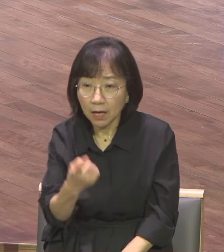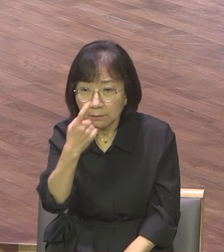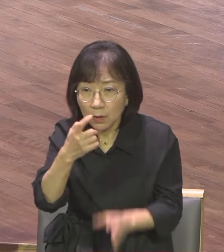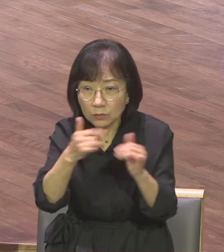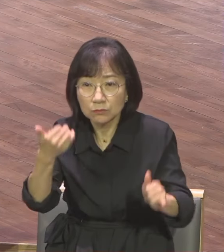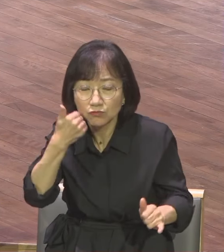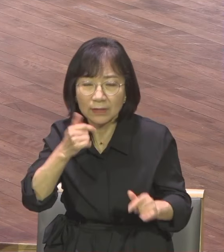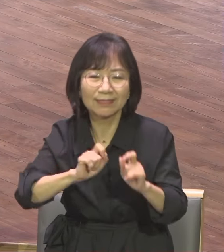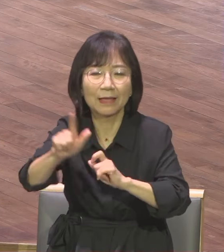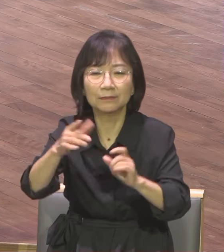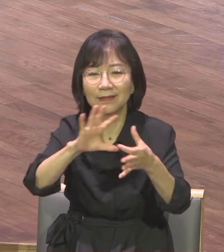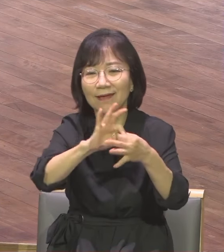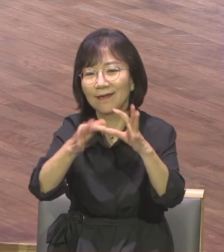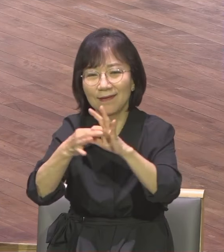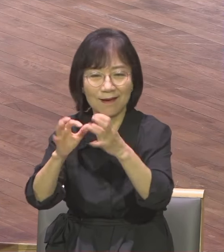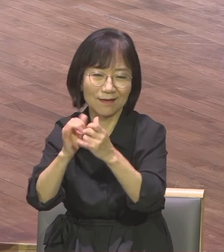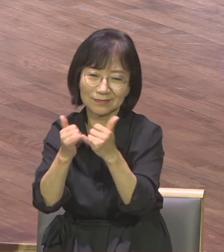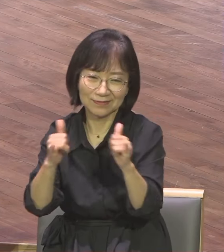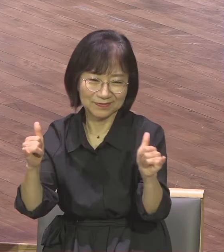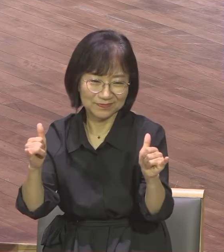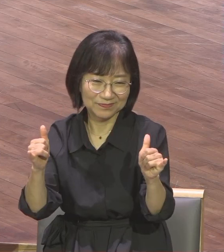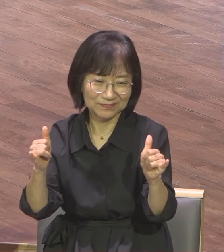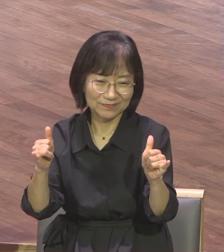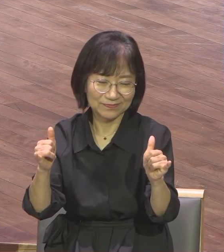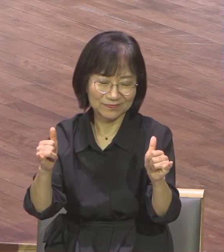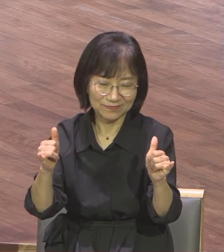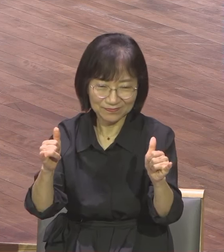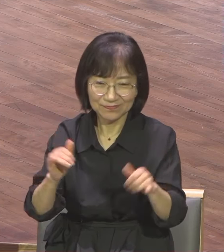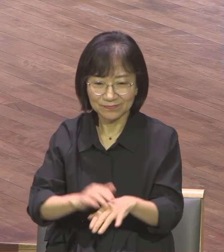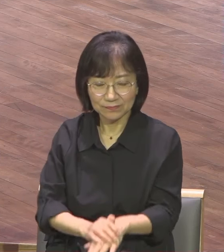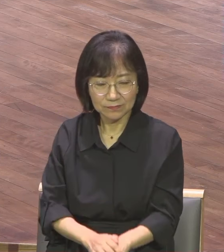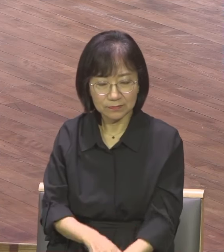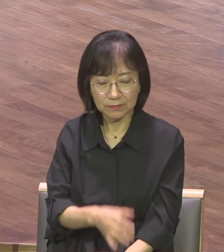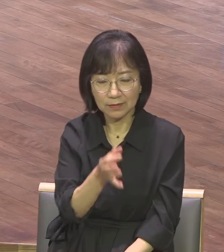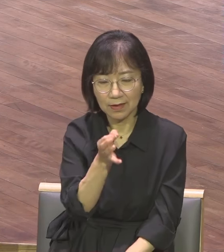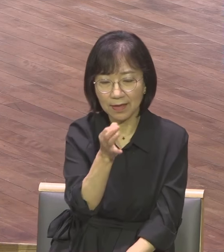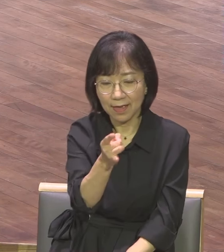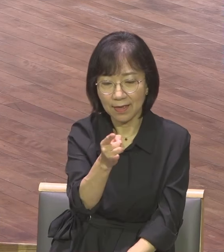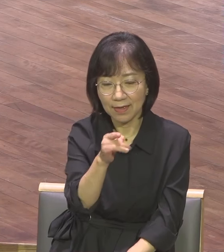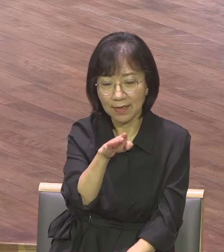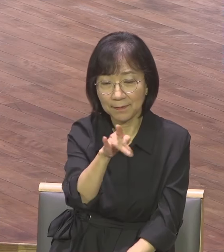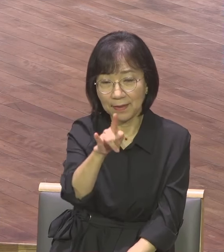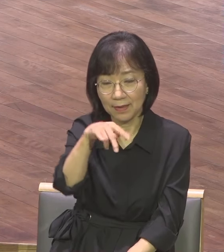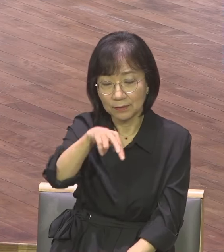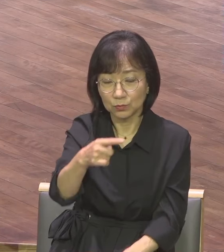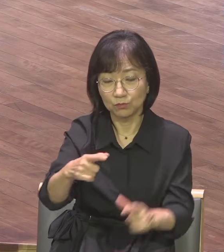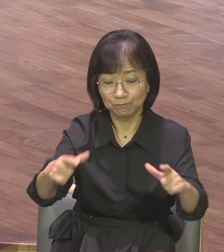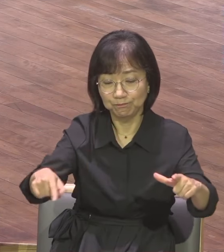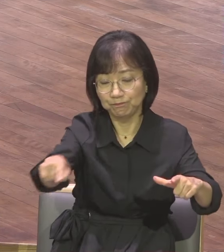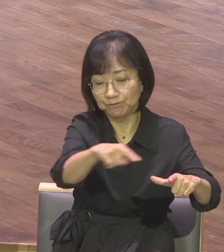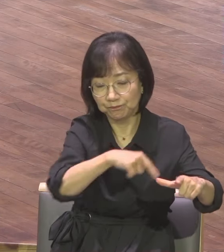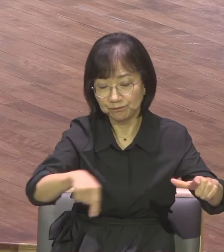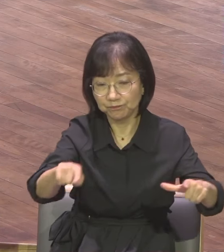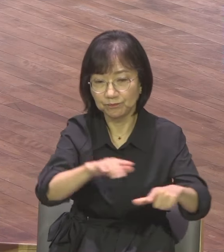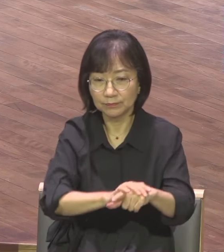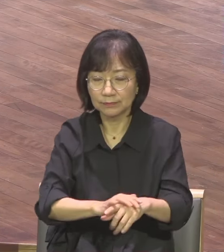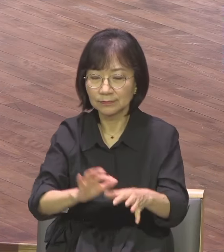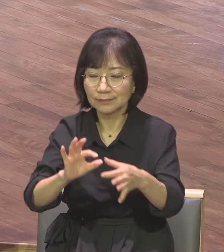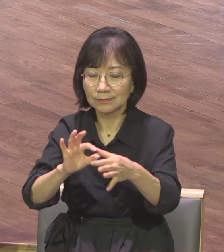특별히 이 예배소 지역은 아데미 신전이 있는 곳이에요 아데미 신전이 뭐냐면